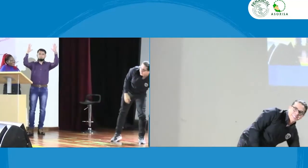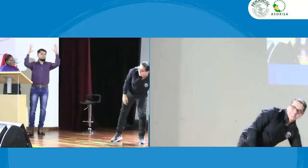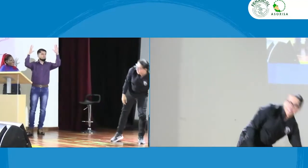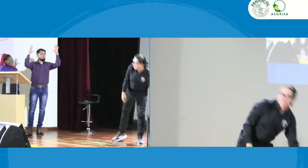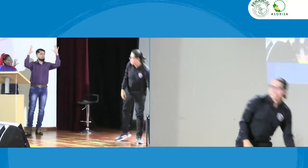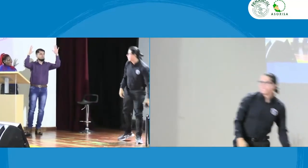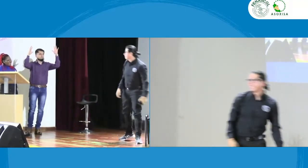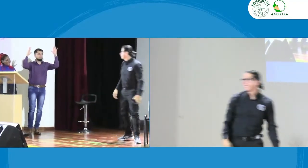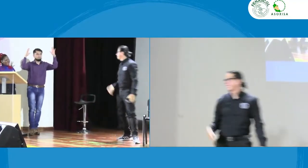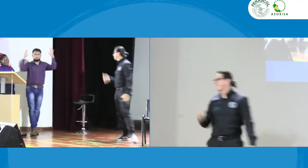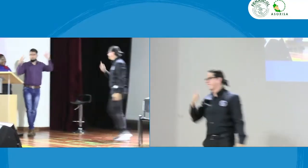de señas